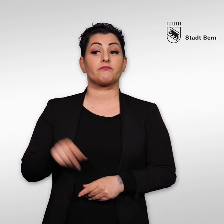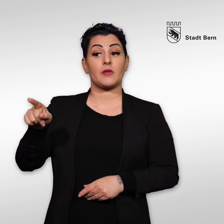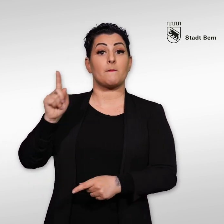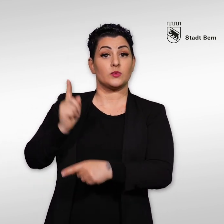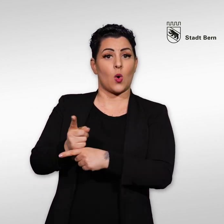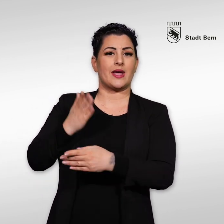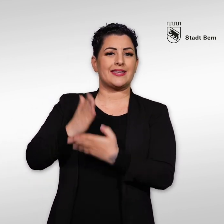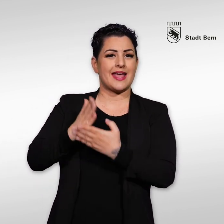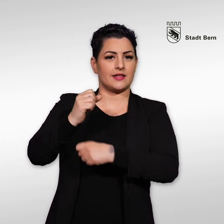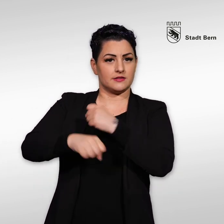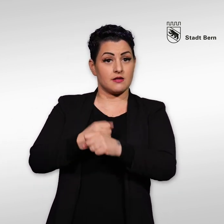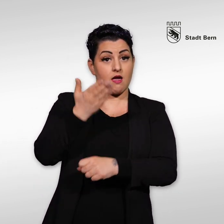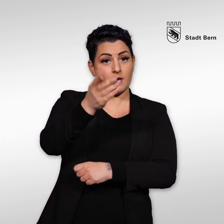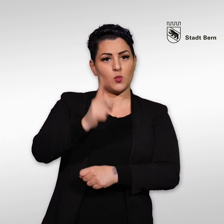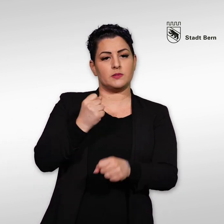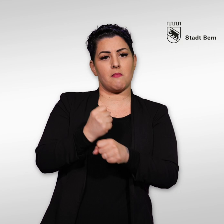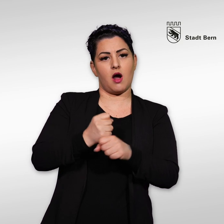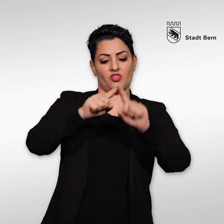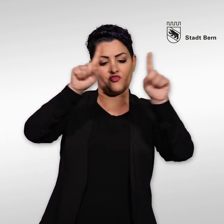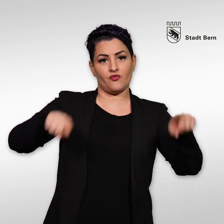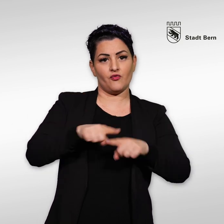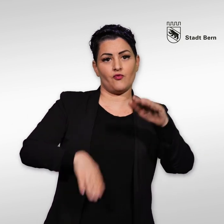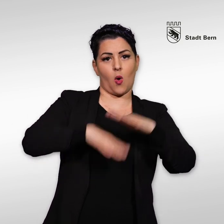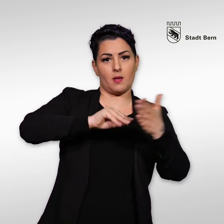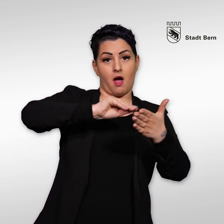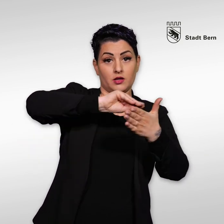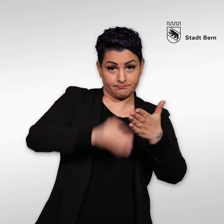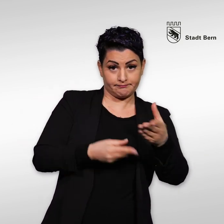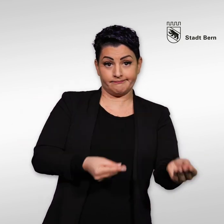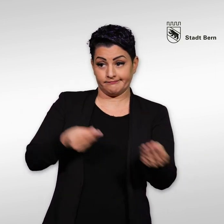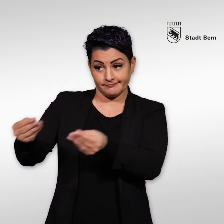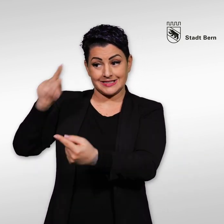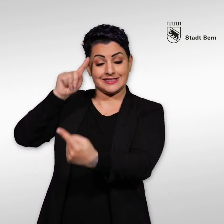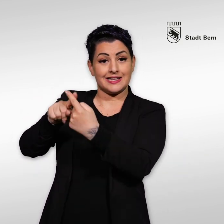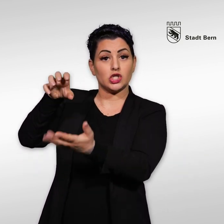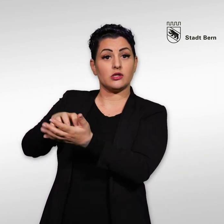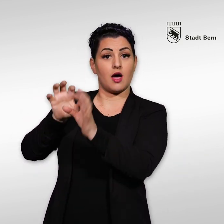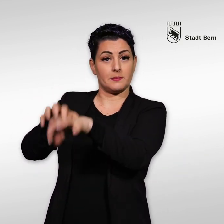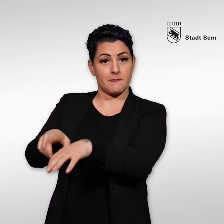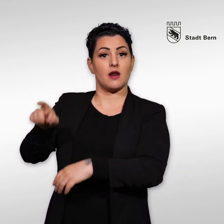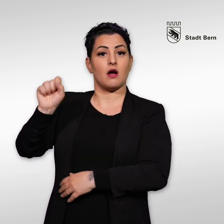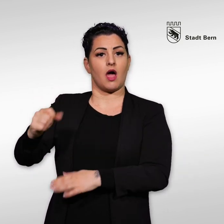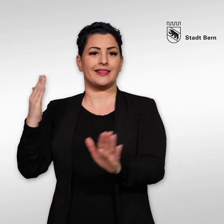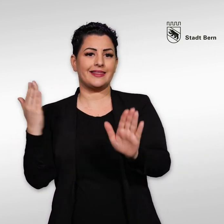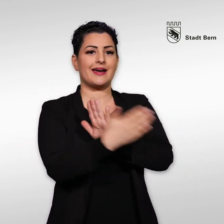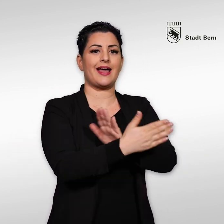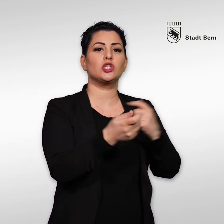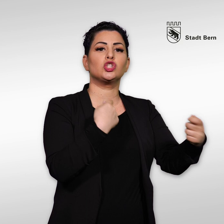Sie müssen auch jährlich eine Vollmacht unterzeichnen, die es der Stadt Bern erlaubt, das steuerbare Einkommen und Vermögen